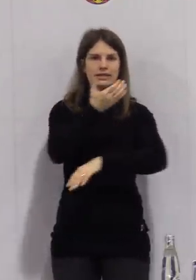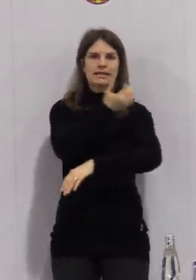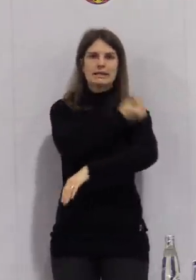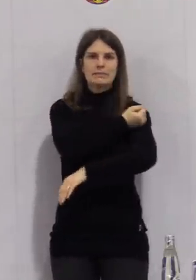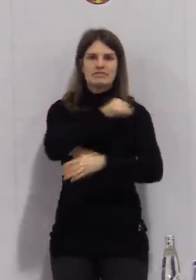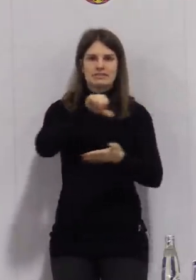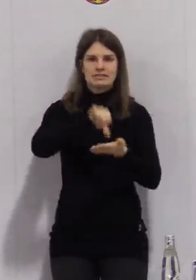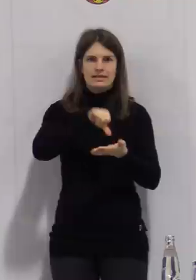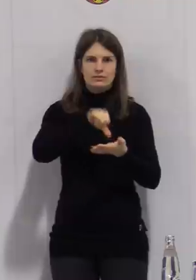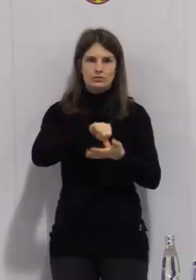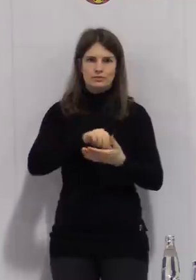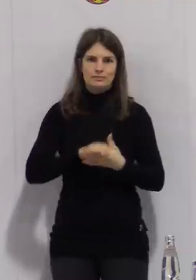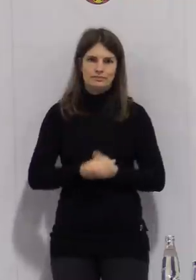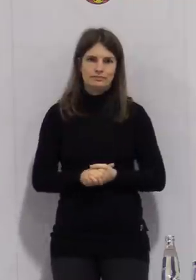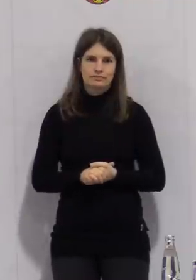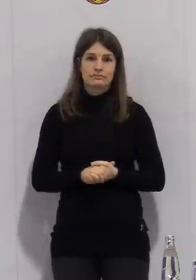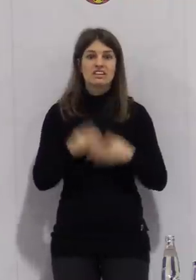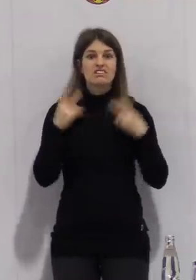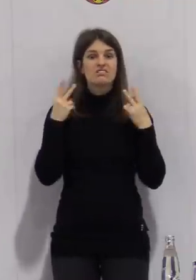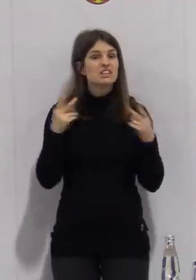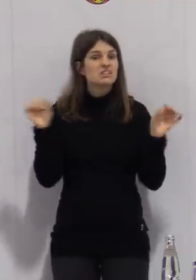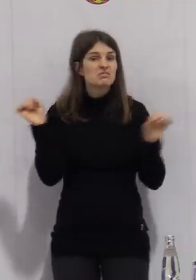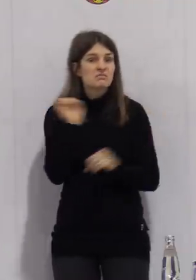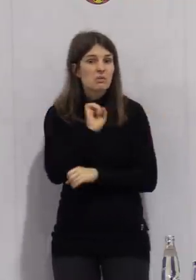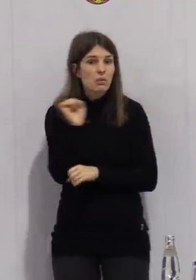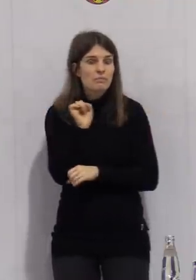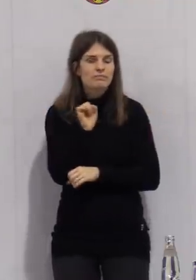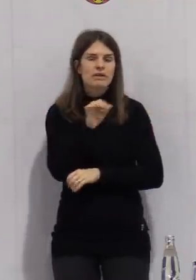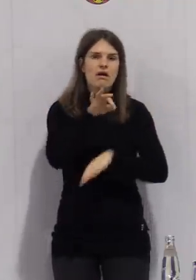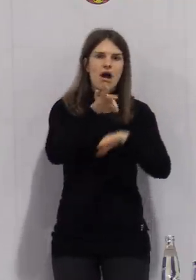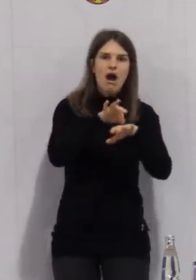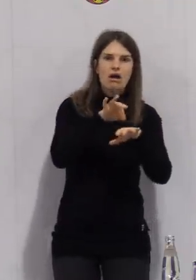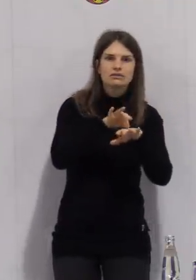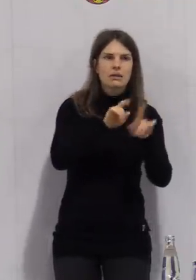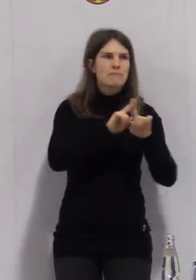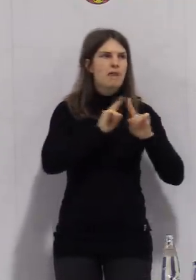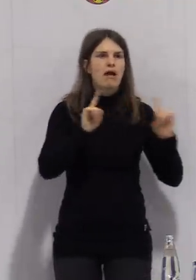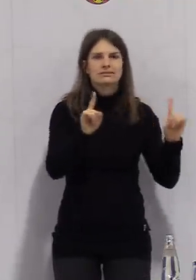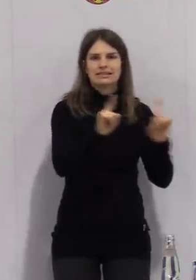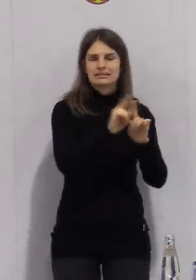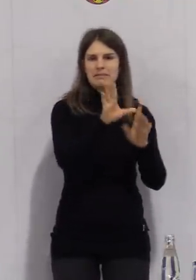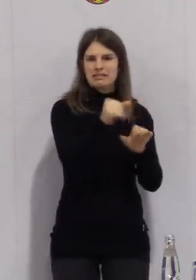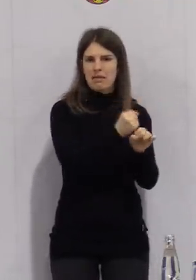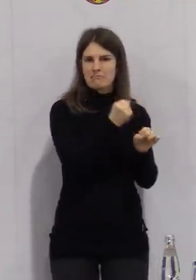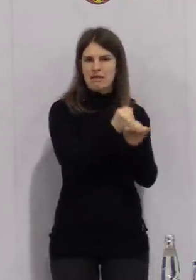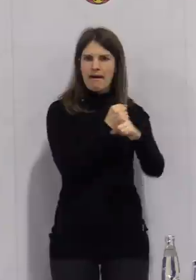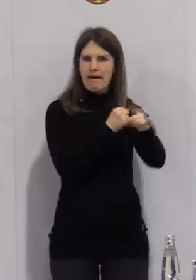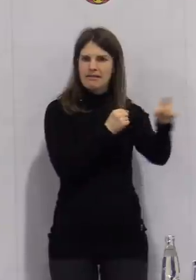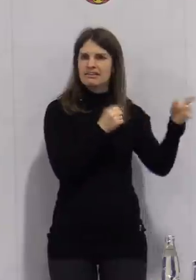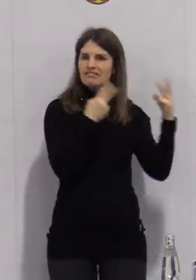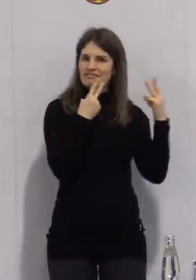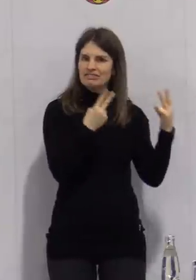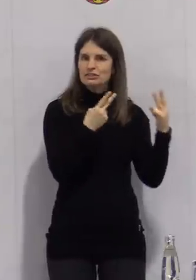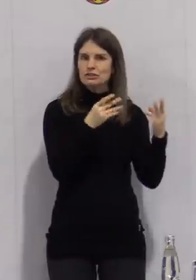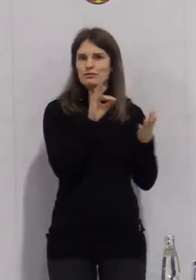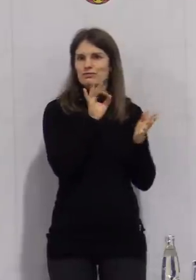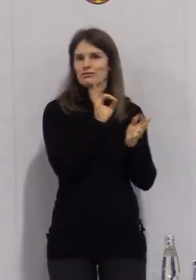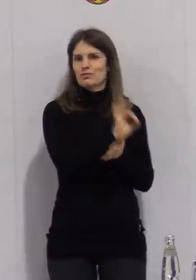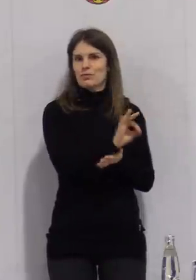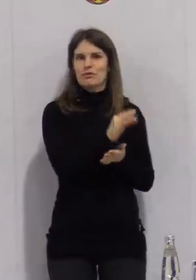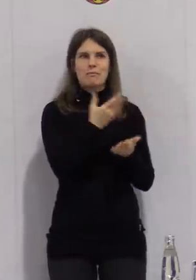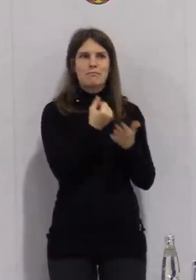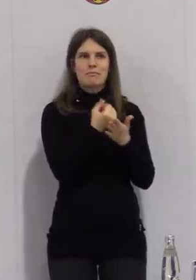das beides so wichtig? Ärztinnen und Ärzte, Praxispersonal ist wichtig, um die ambulante Krankenhausversorgung zu